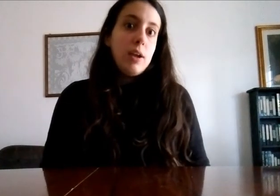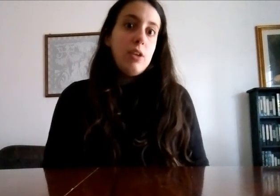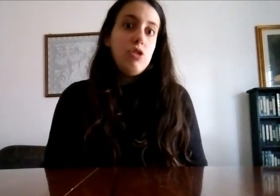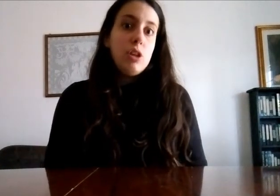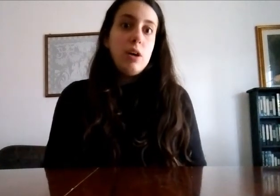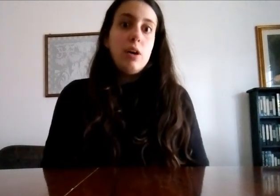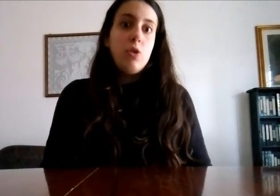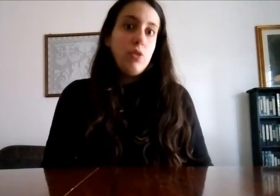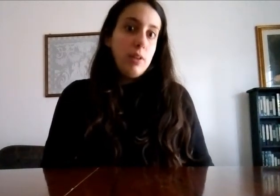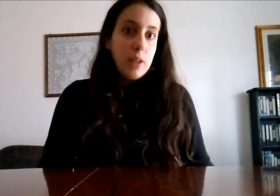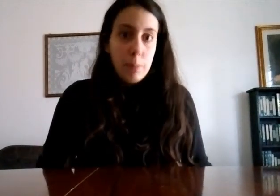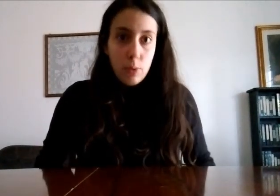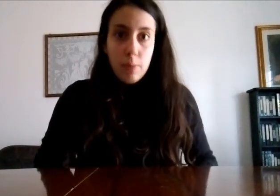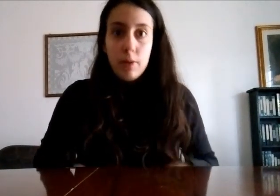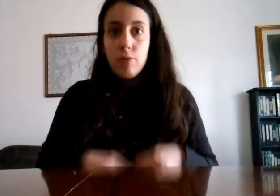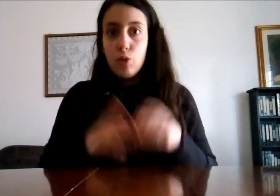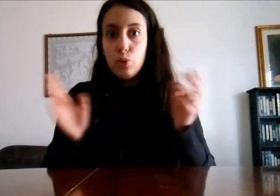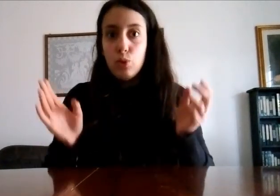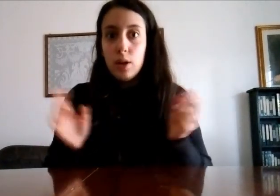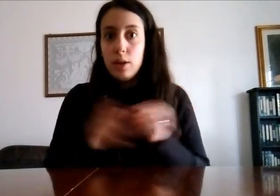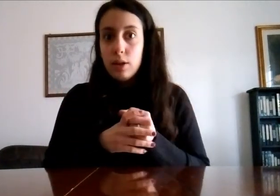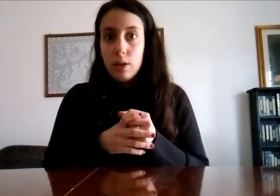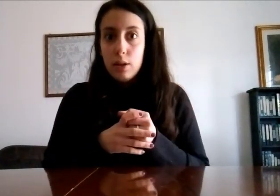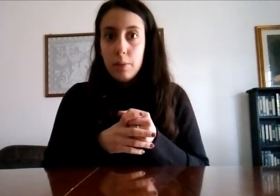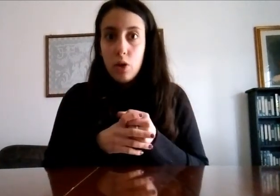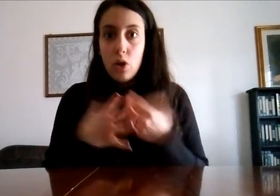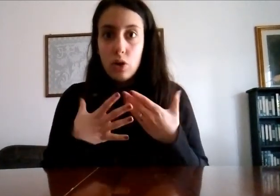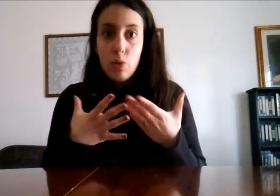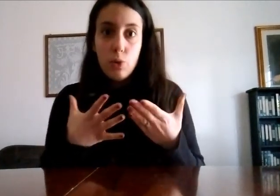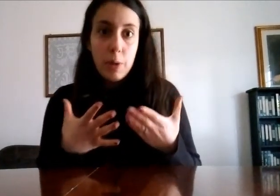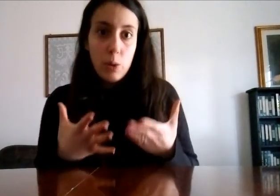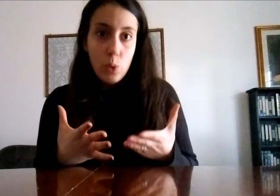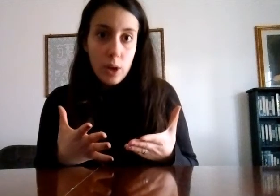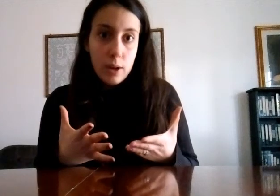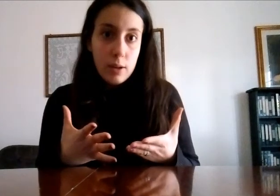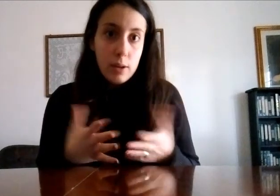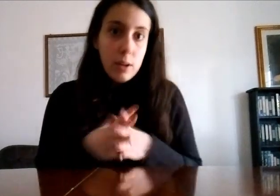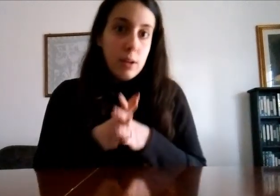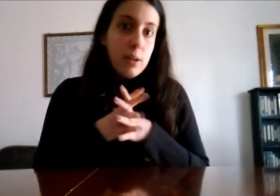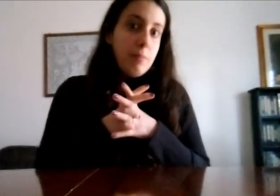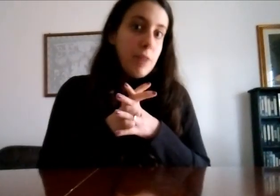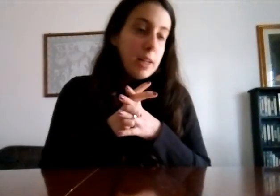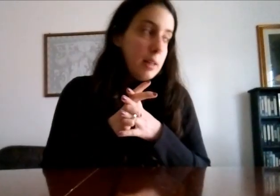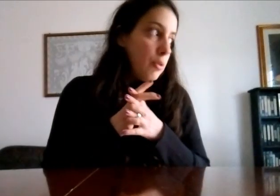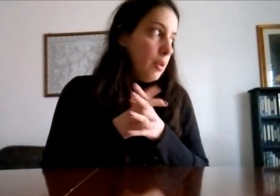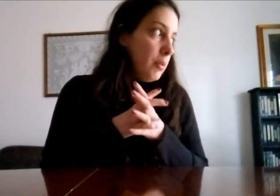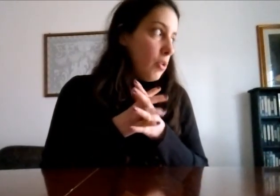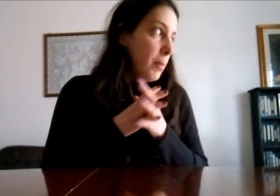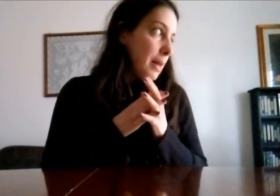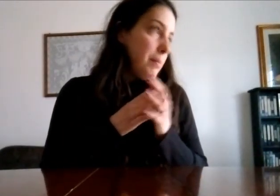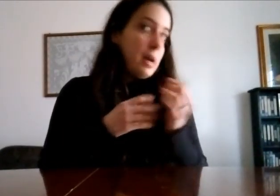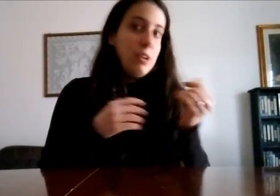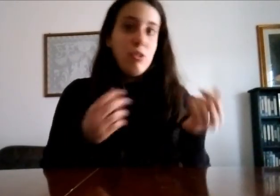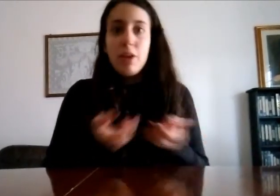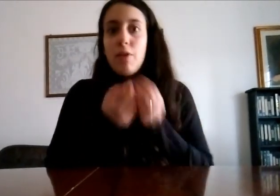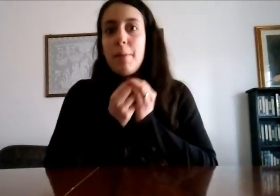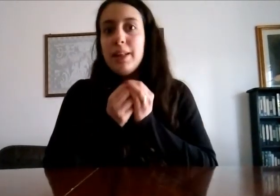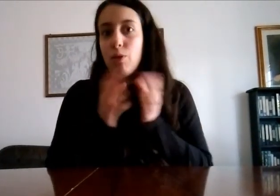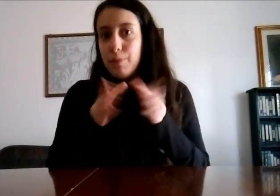crescita non si vede più per fortuna però io ho avuto paura infatti poi mi sono messa a piangere perché ovviamente avevo